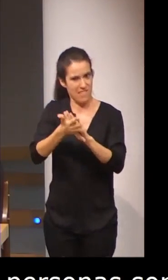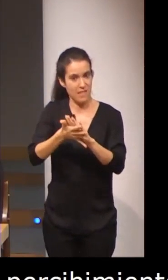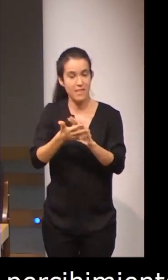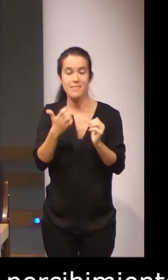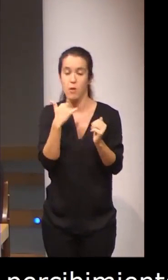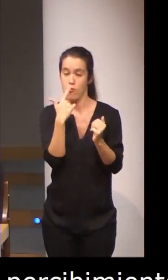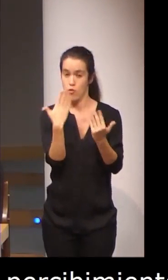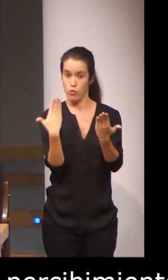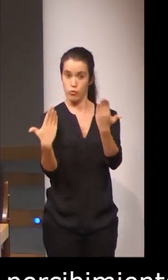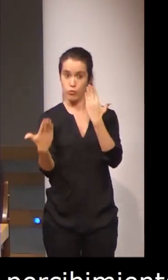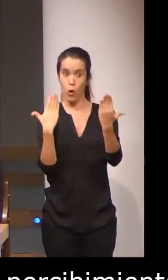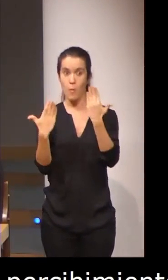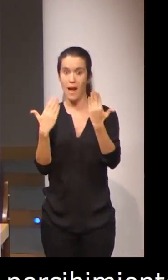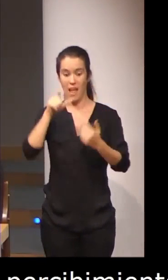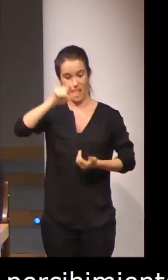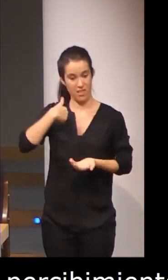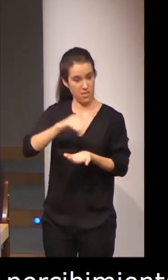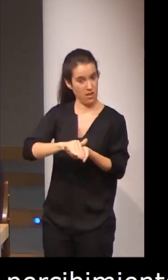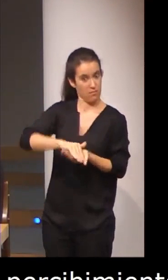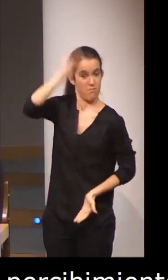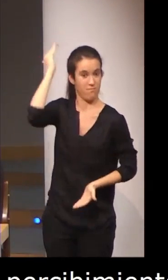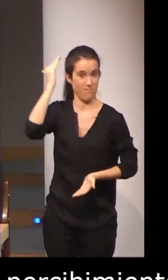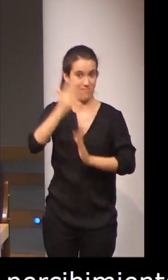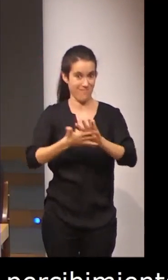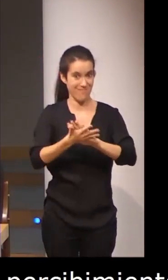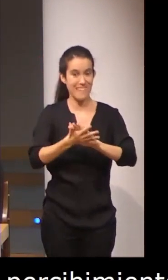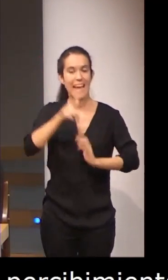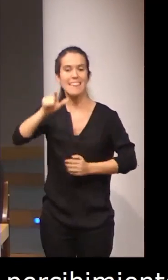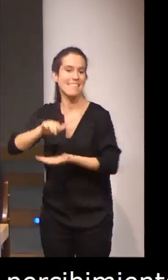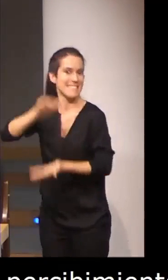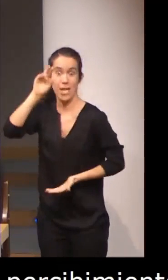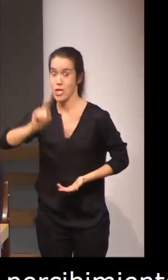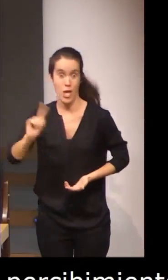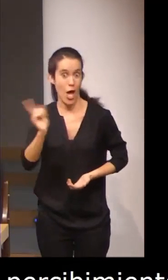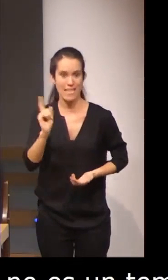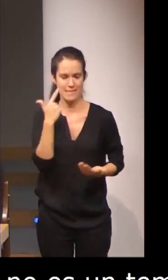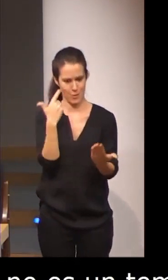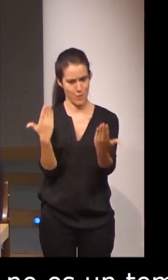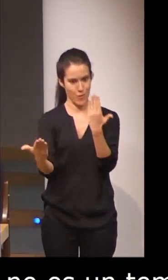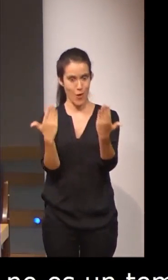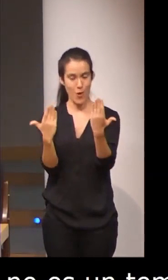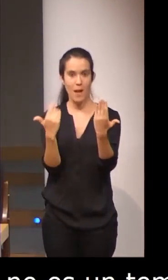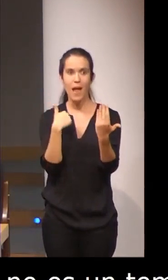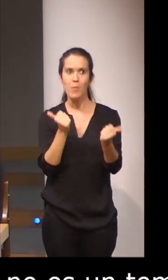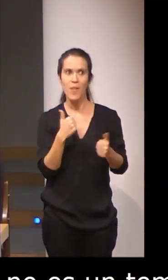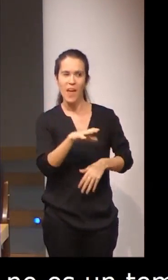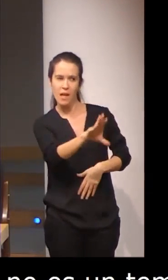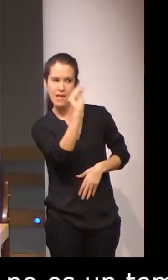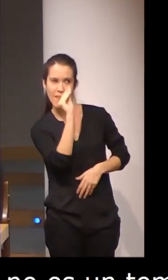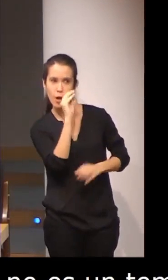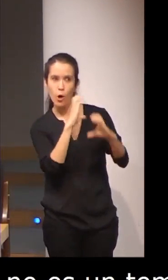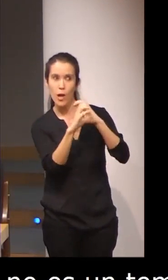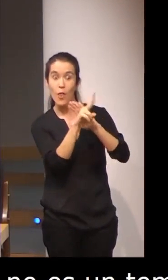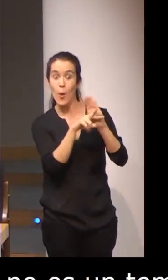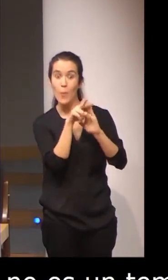comparamos los aprendices nativos de la lengua de signo con los no nativos, encontramos que cuando comprenden comunicación bimodal, lo